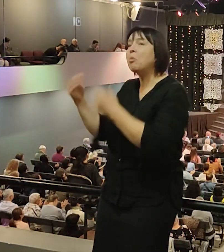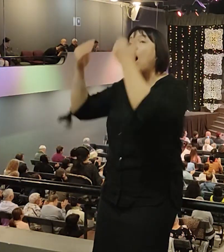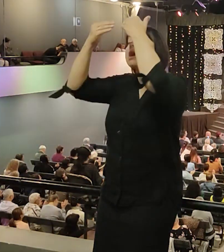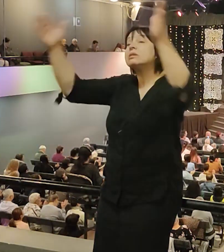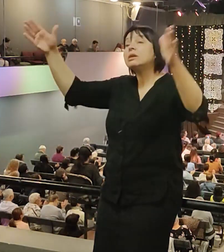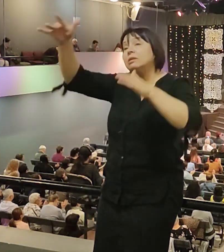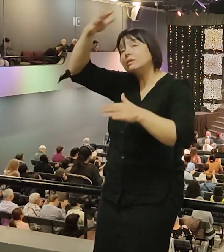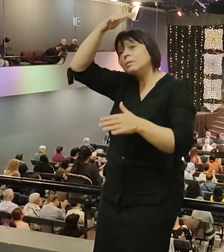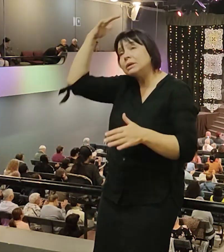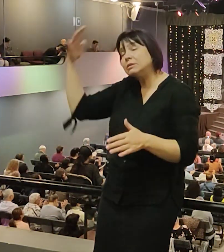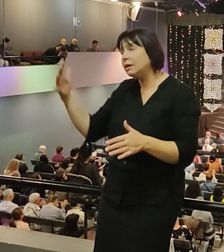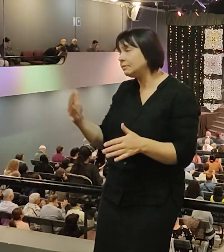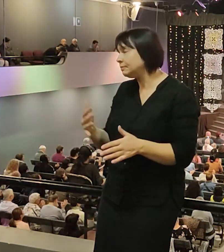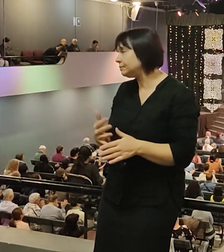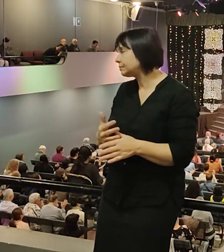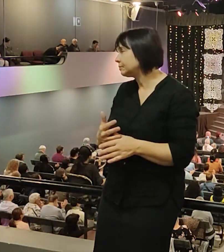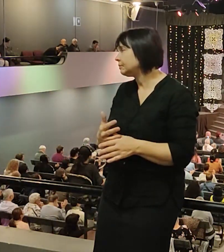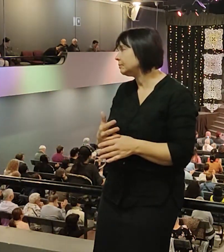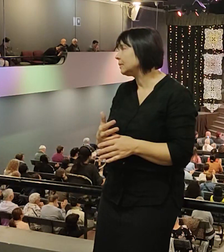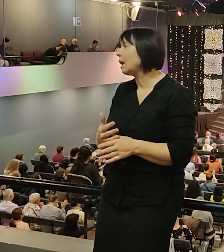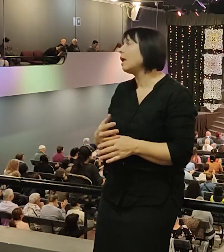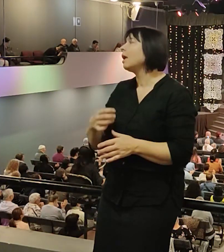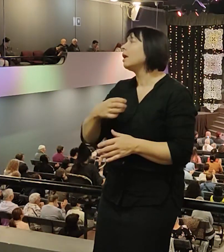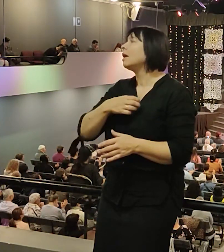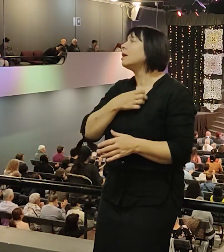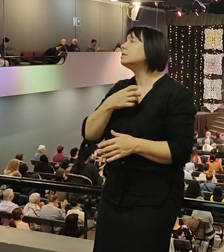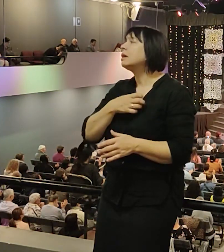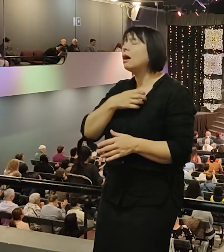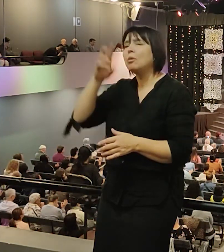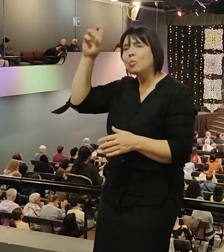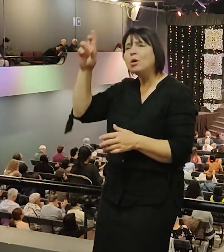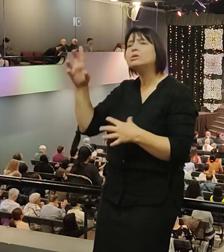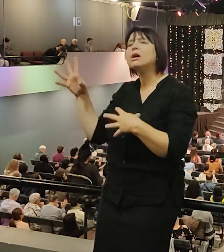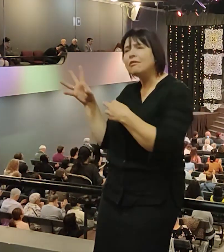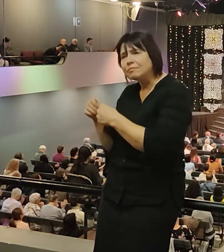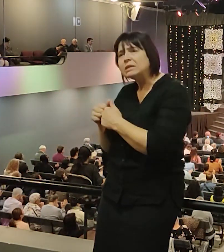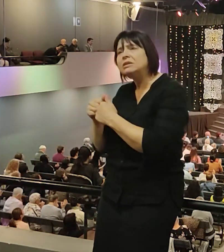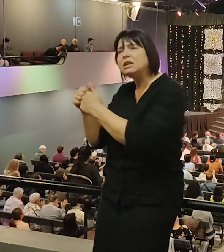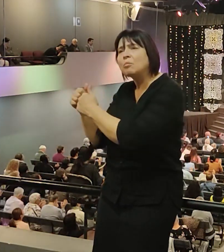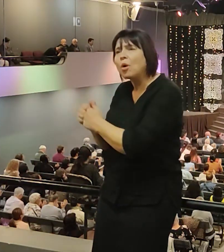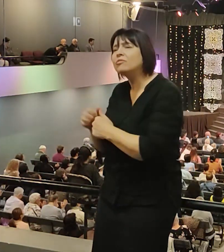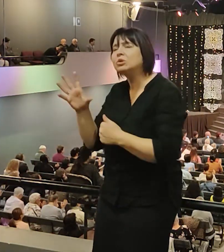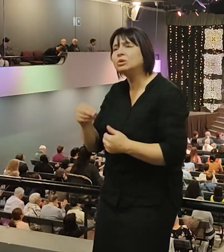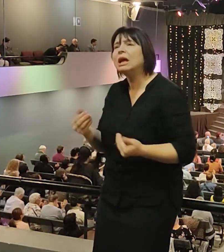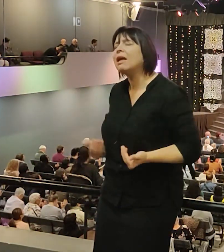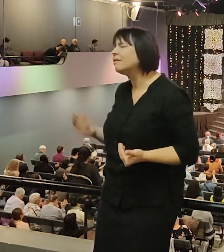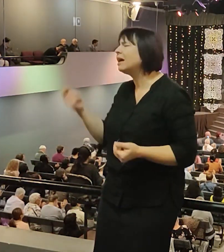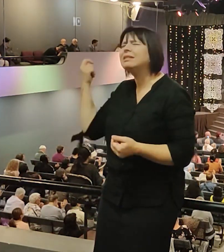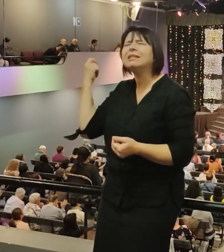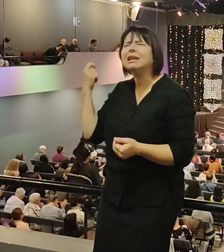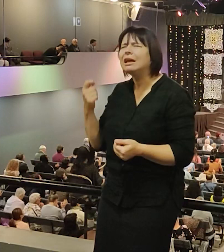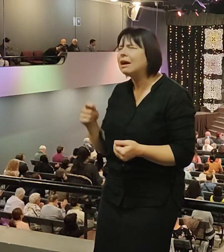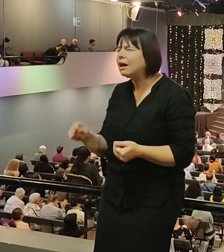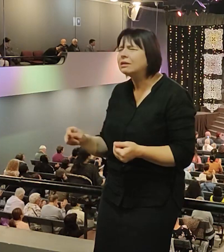И Господь говорит, потому что она боится меня. Страх Господень сопровождает ее всю ее жизнь. И она никогда не потеряет